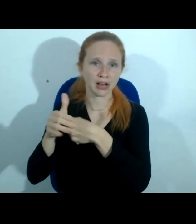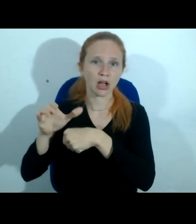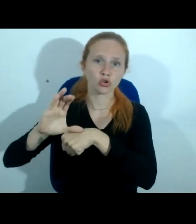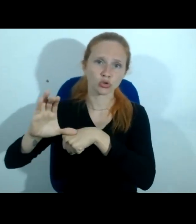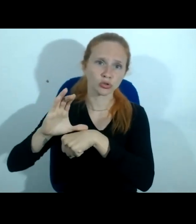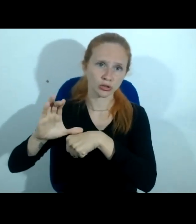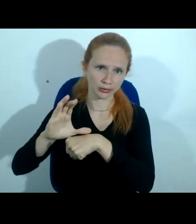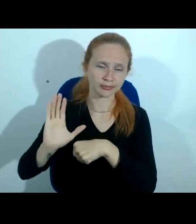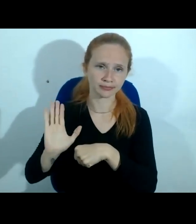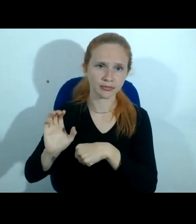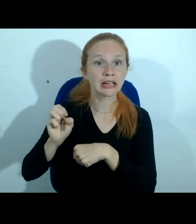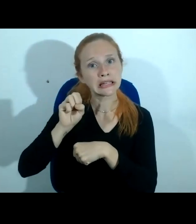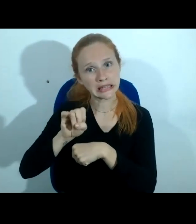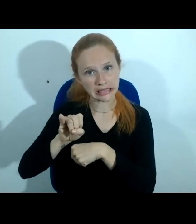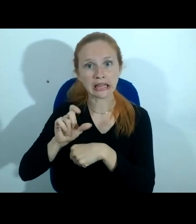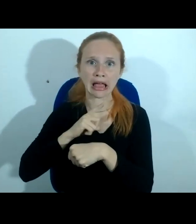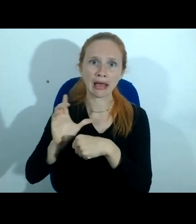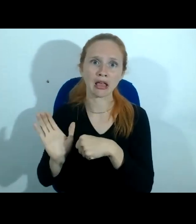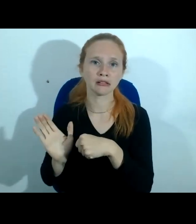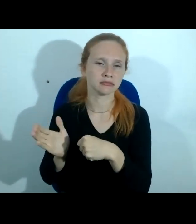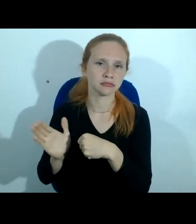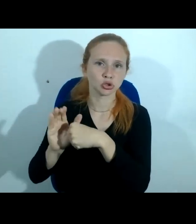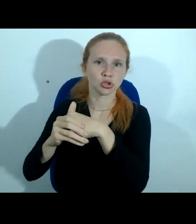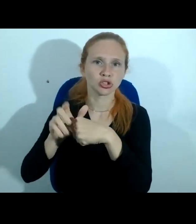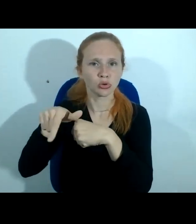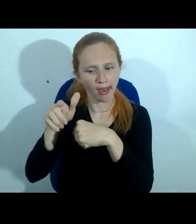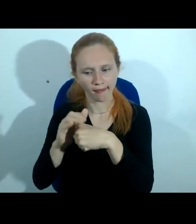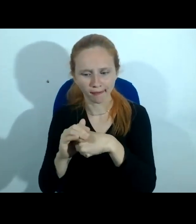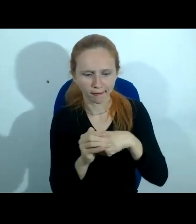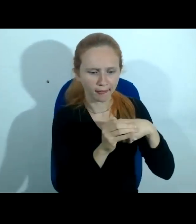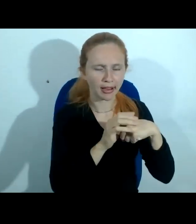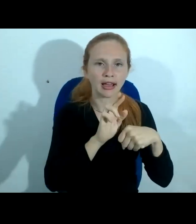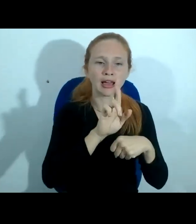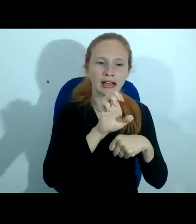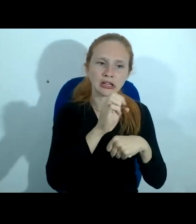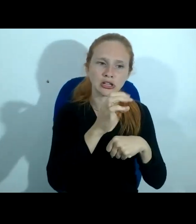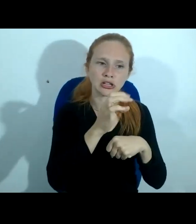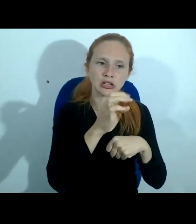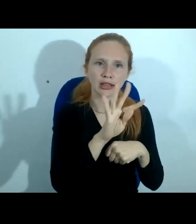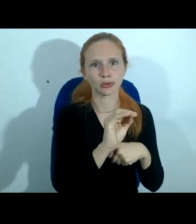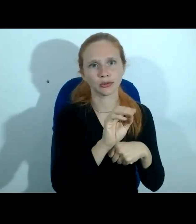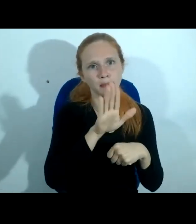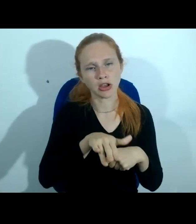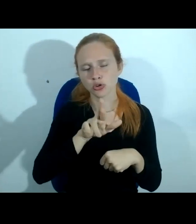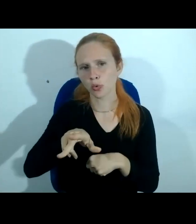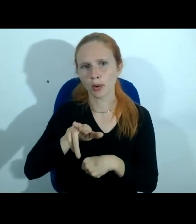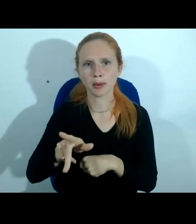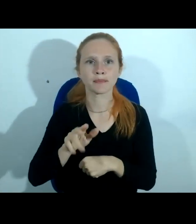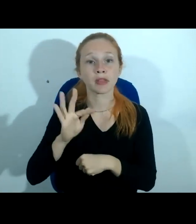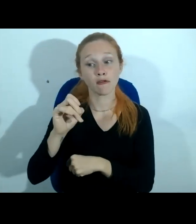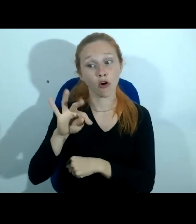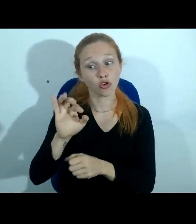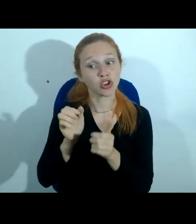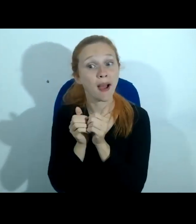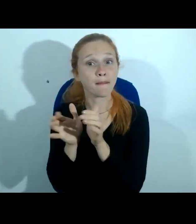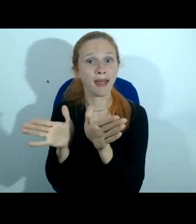tivesse, teria que se tornar uma fonte restrita, e segundo, que esses meios de obtenção de prova em fontes abertas, na